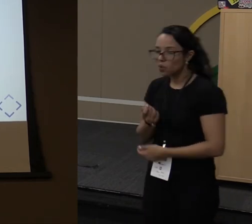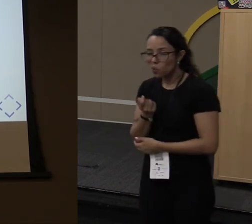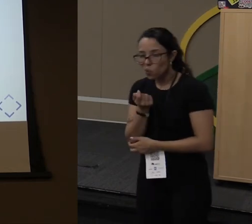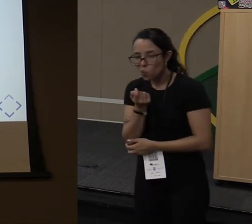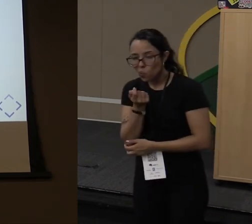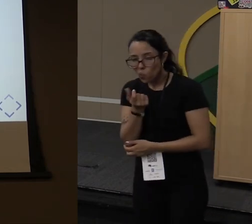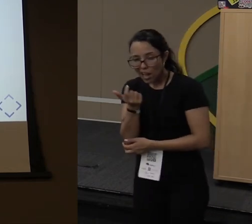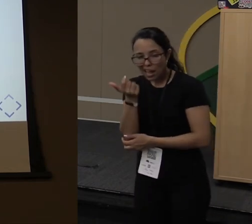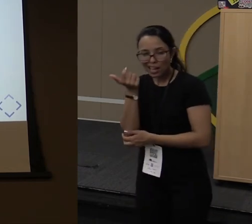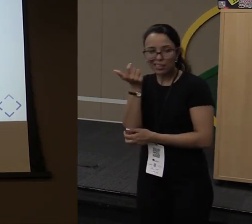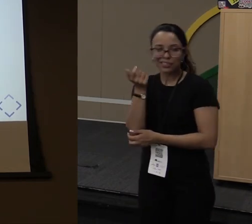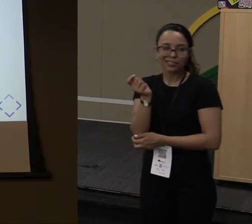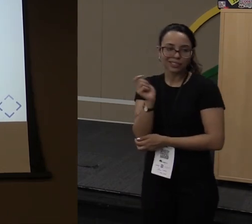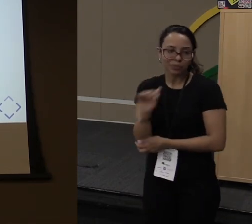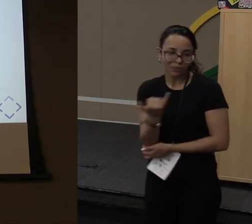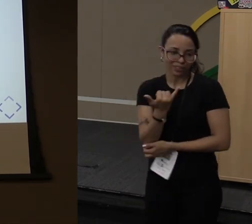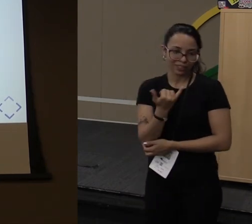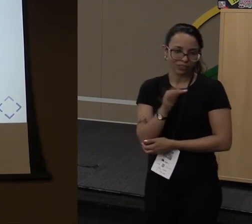É quase funcional.